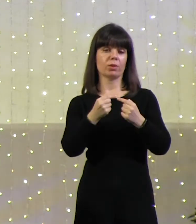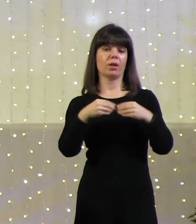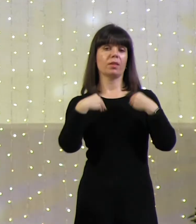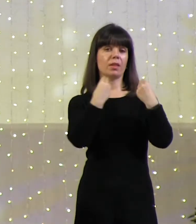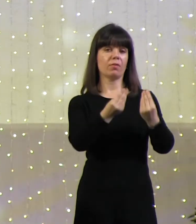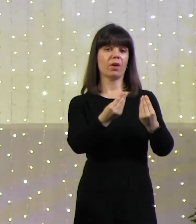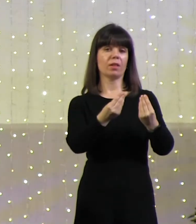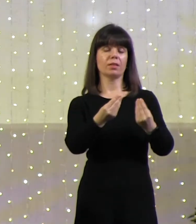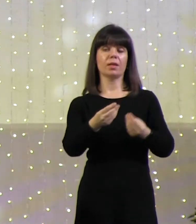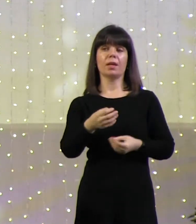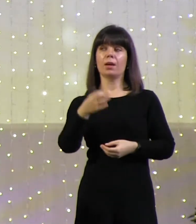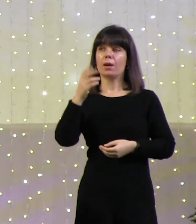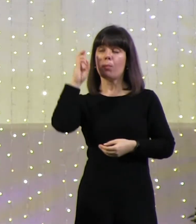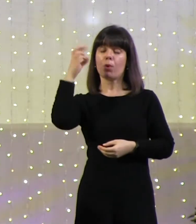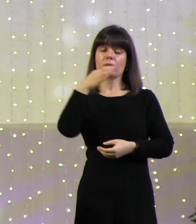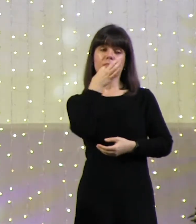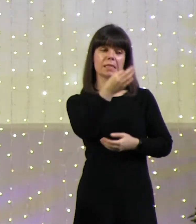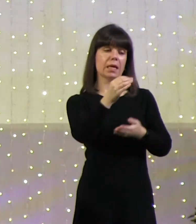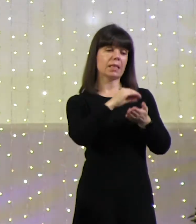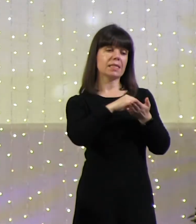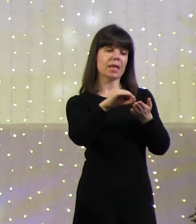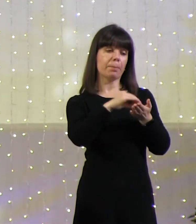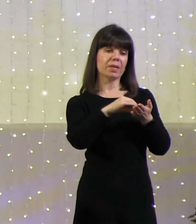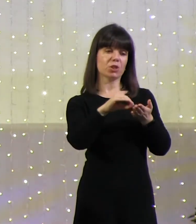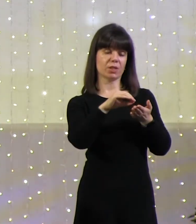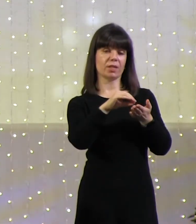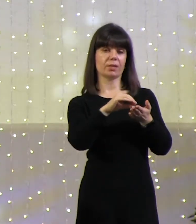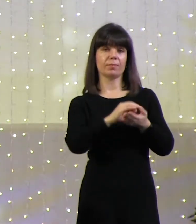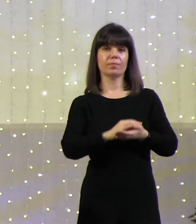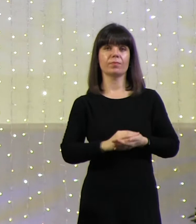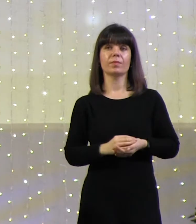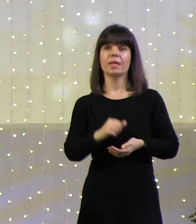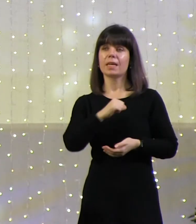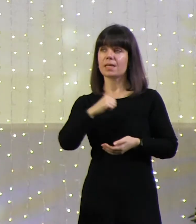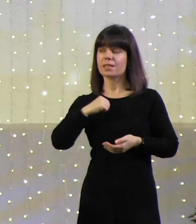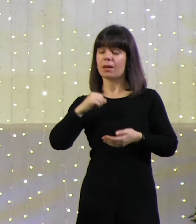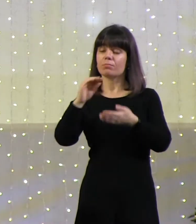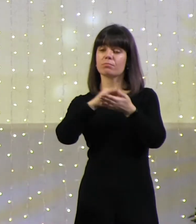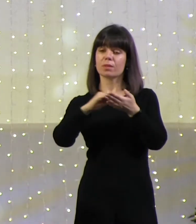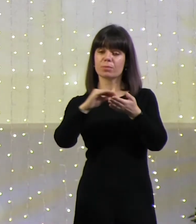Или писал сам своим перстом на камниных скрижалях.